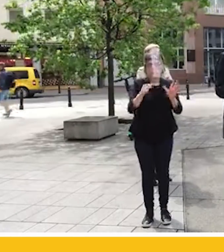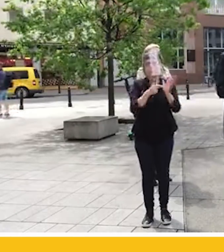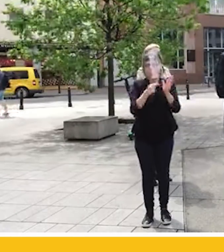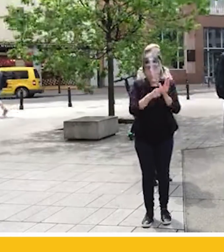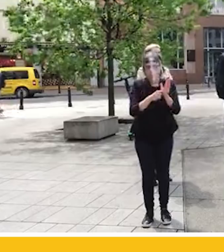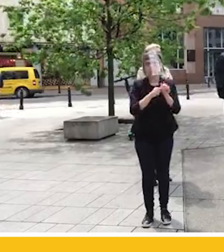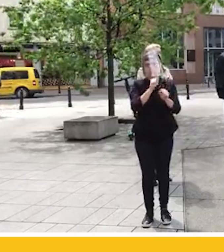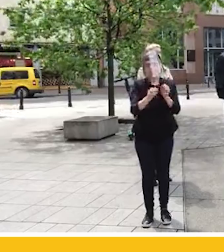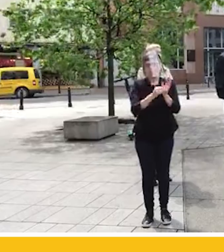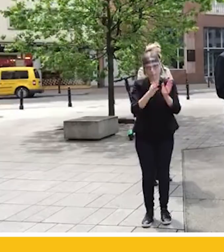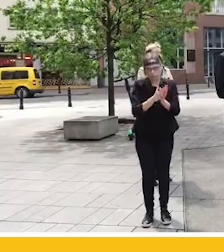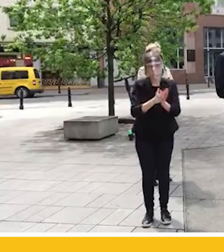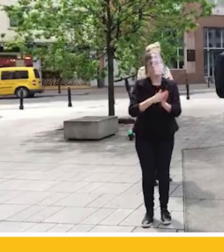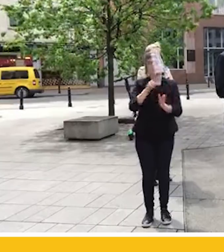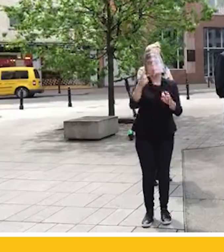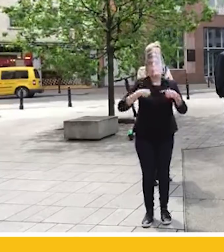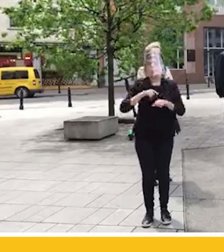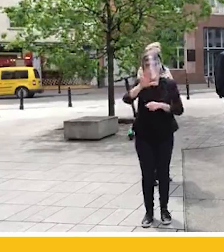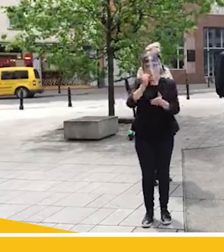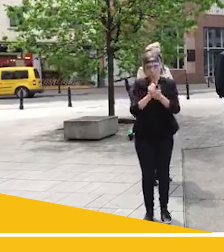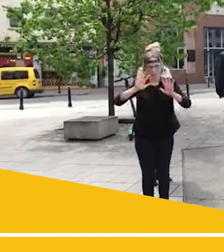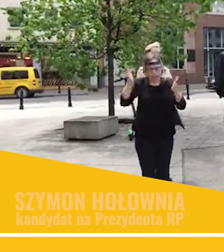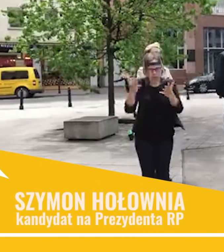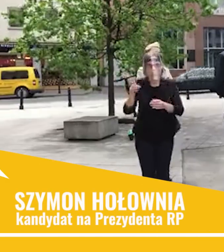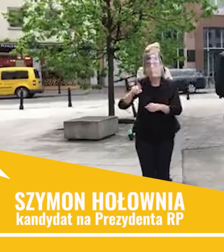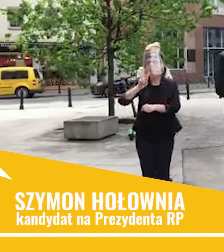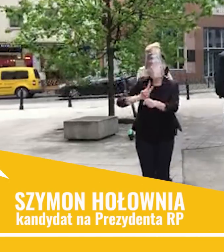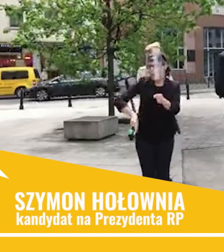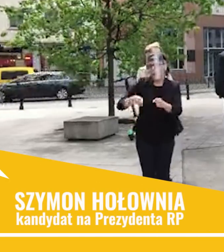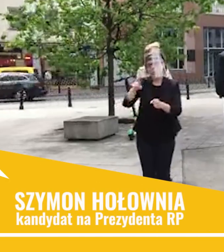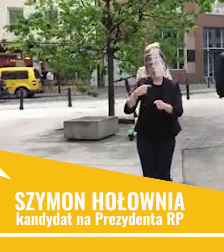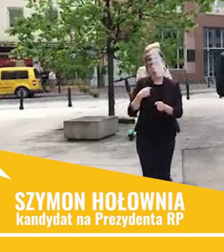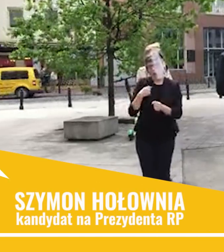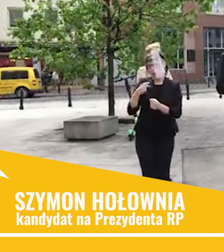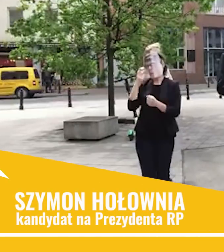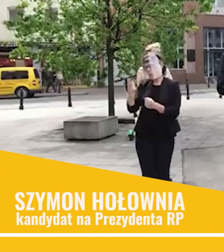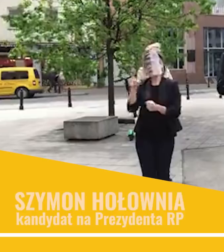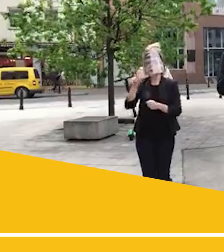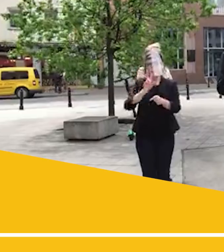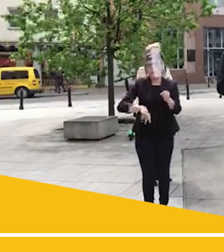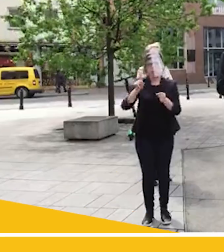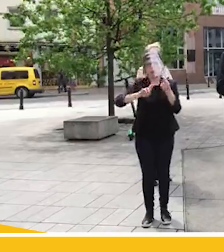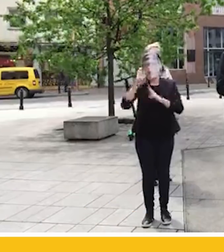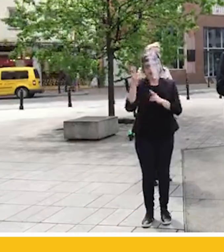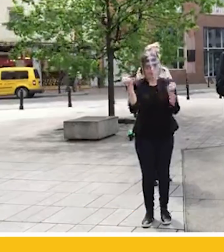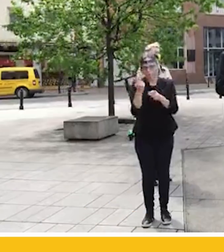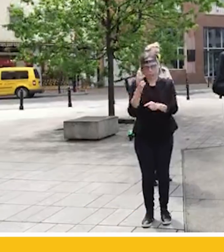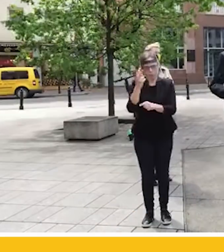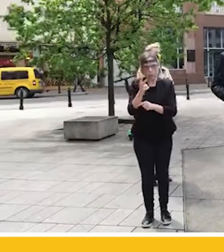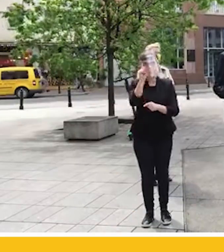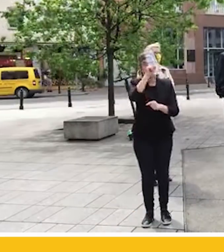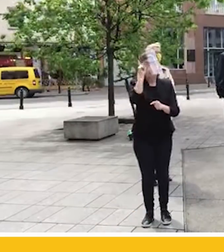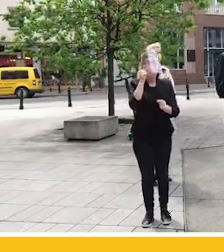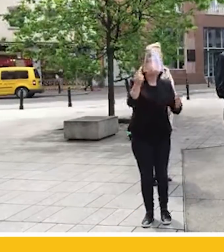tego sobie po prostu zmieniać ustnym czy pisemnym rozporządzeniem. Policja reaguje w mojej ocenie nieadekwatnie. Ci ludzie przyjeżdżają nie dlatego, że mają